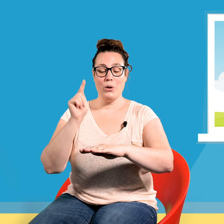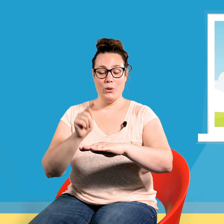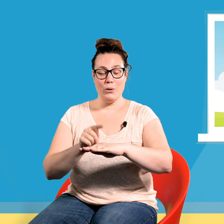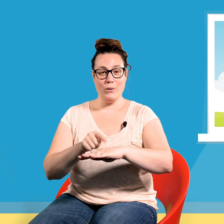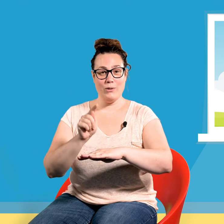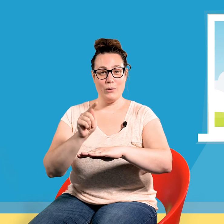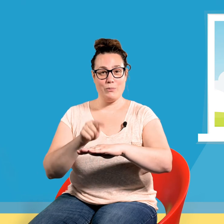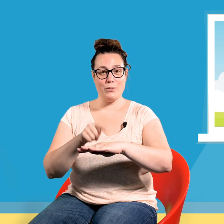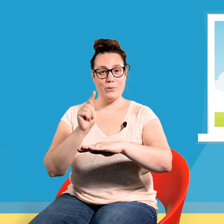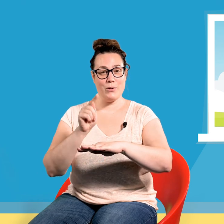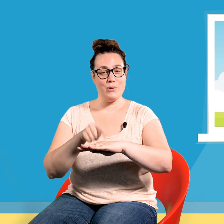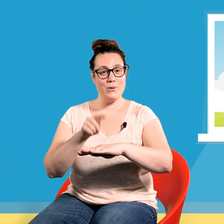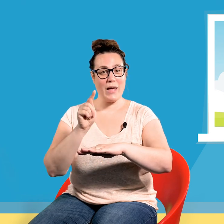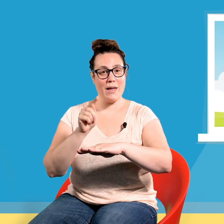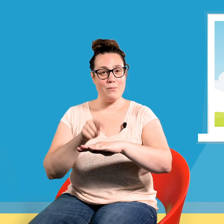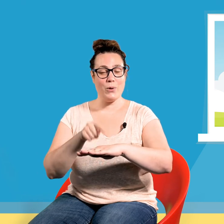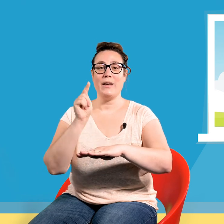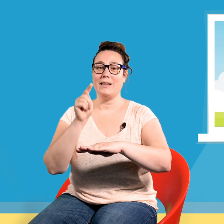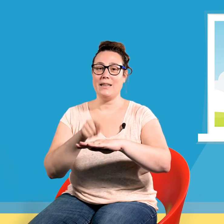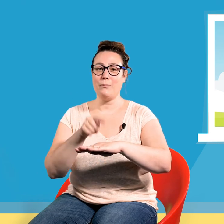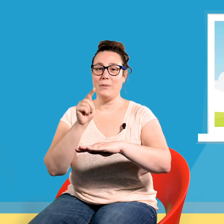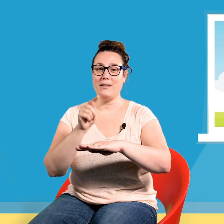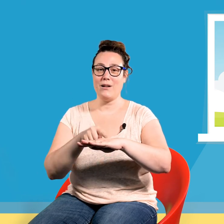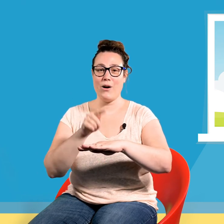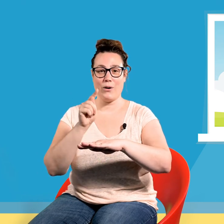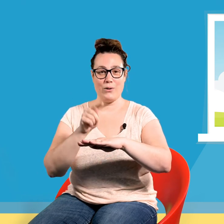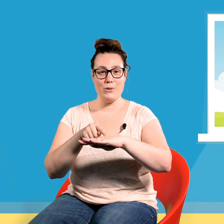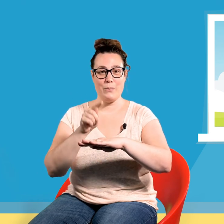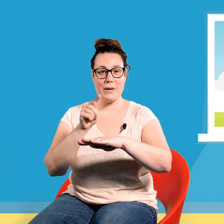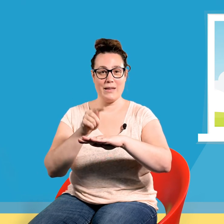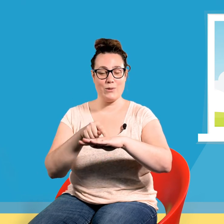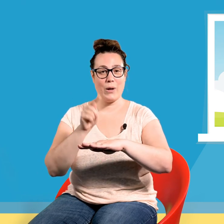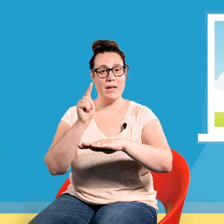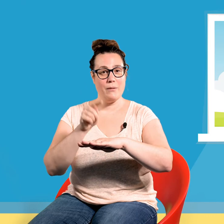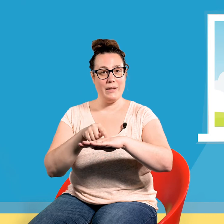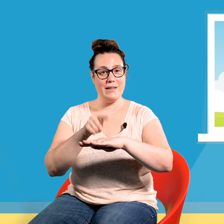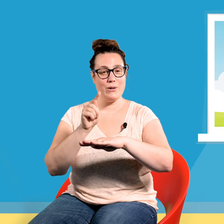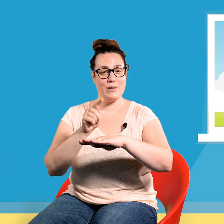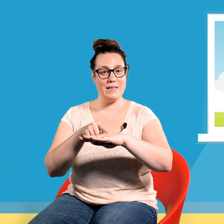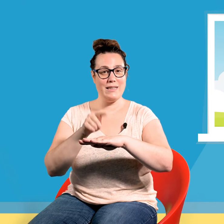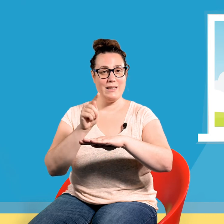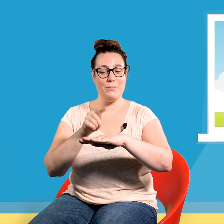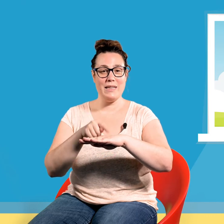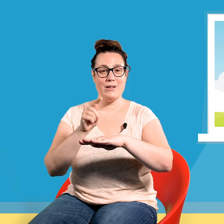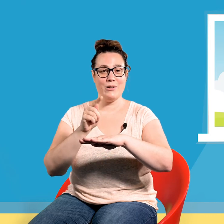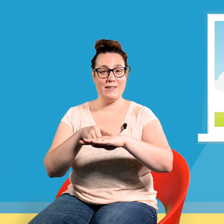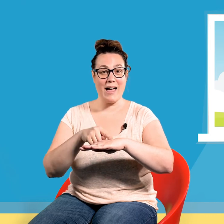Une poule sur un mur, qui picore du pain dur, picotille, picota,